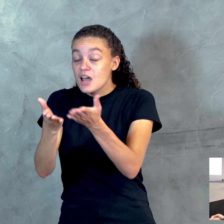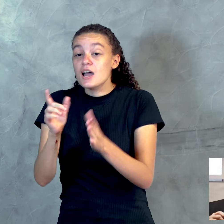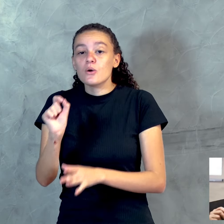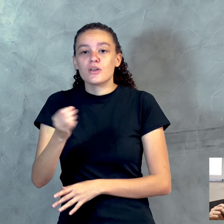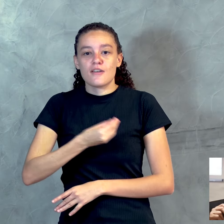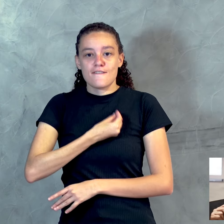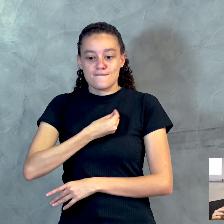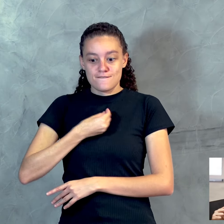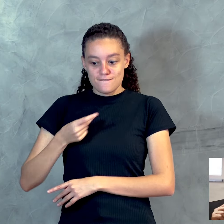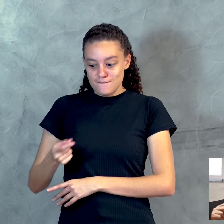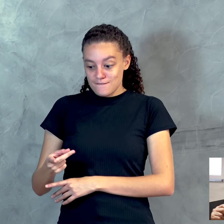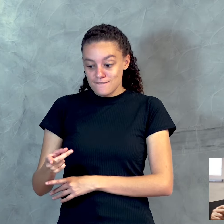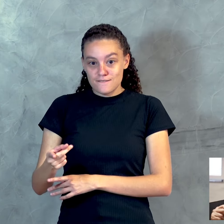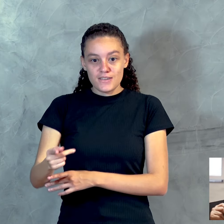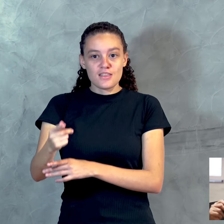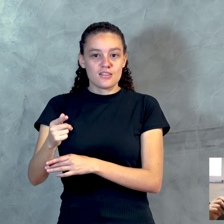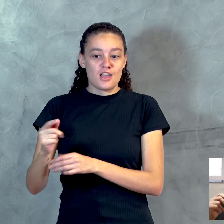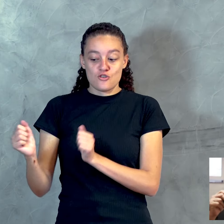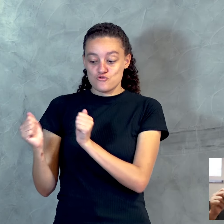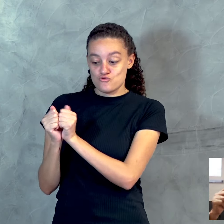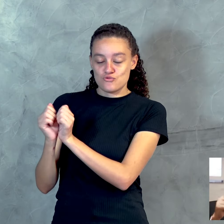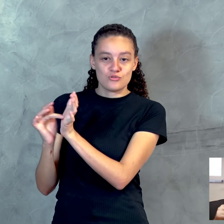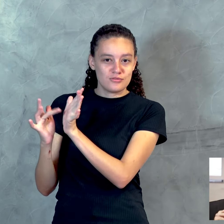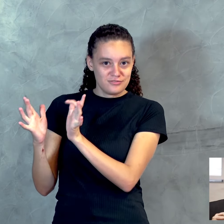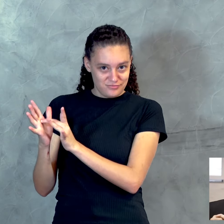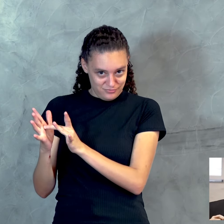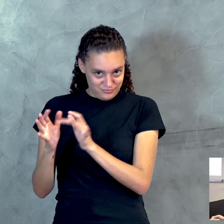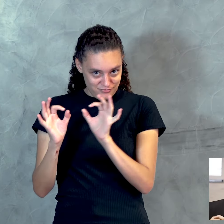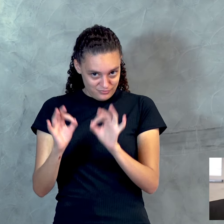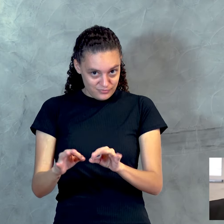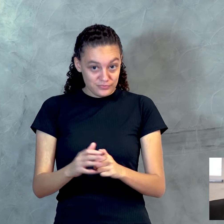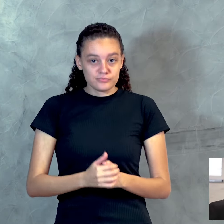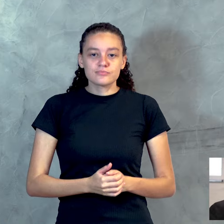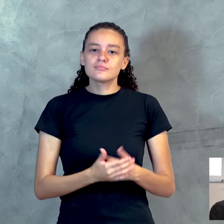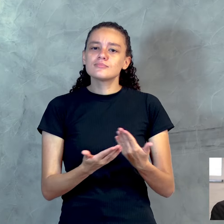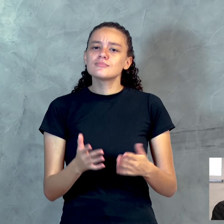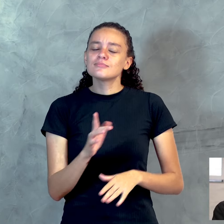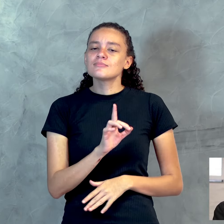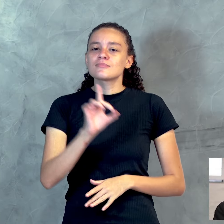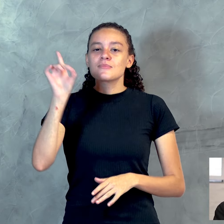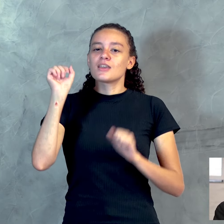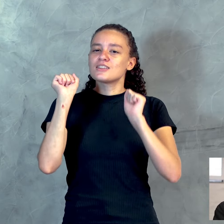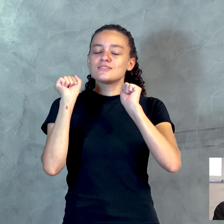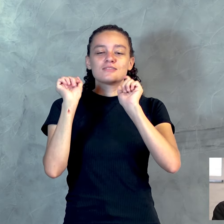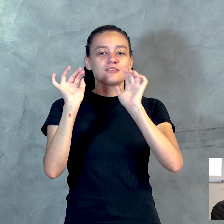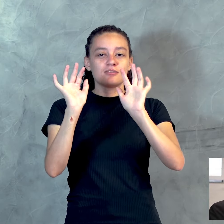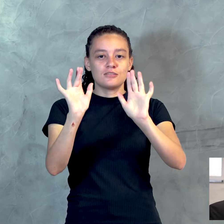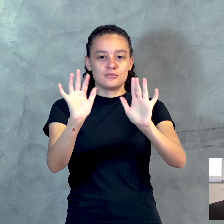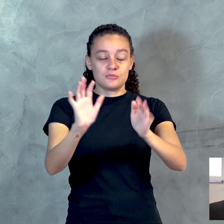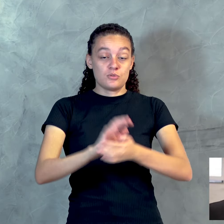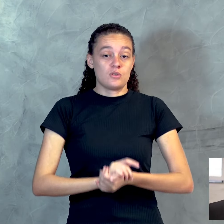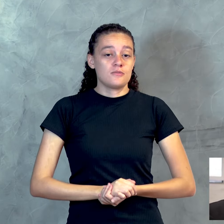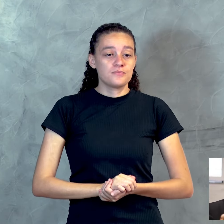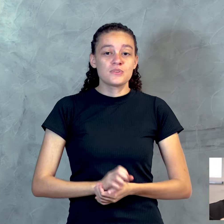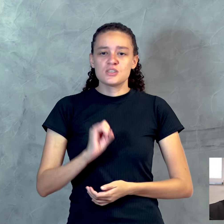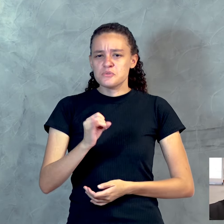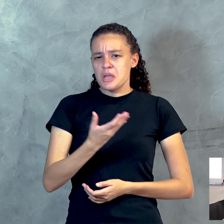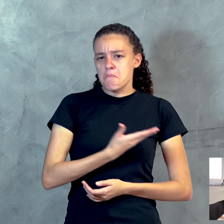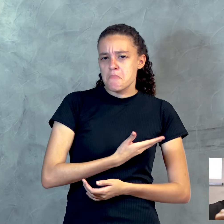por nosso Senhor Jesus Cristo. Que Deus te abençoe ricamente. Se você tem um amigo,